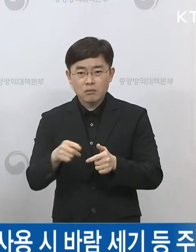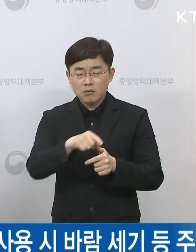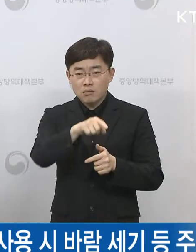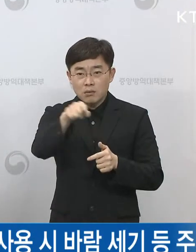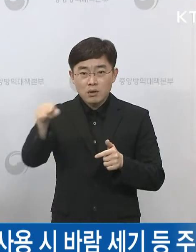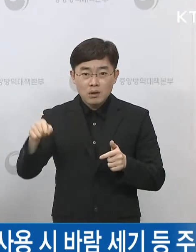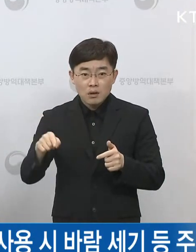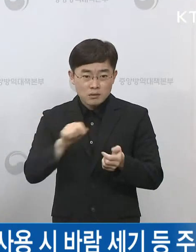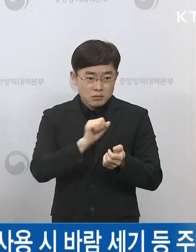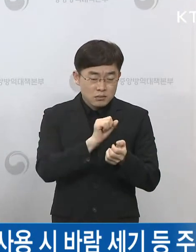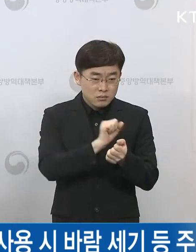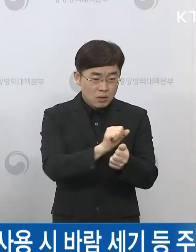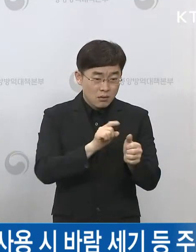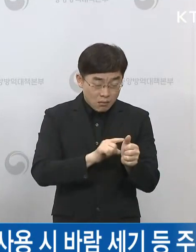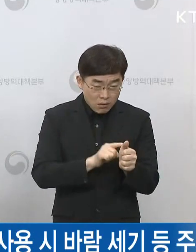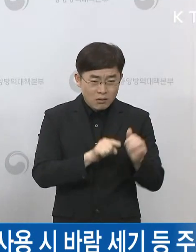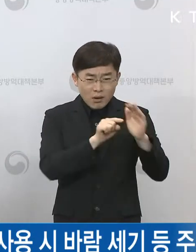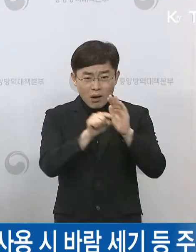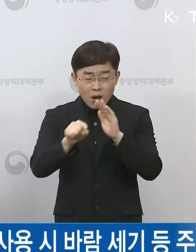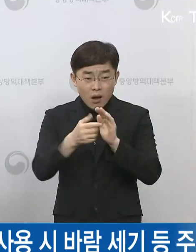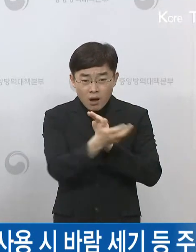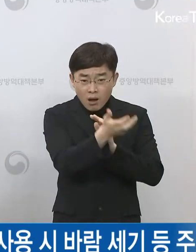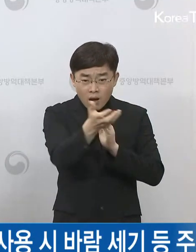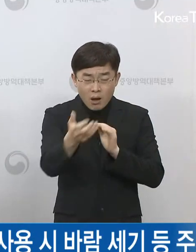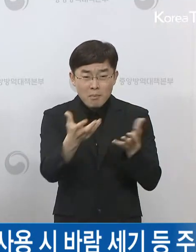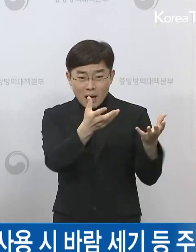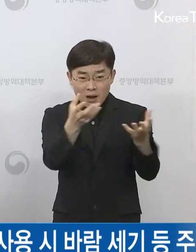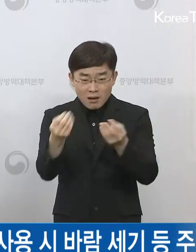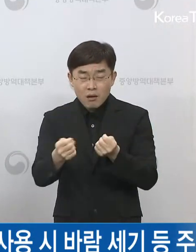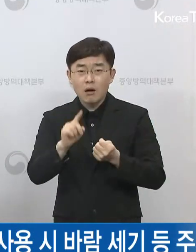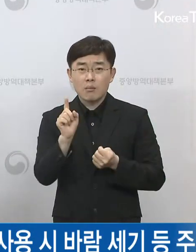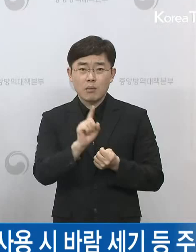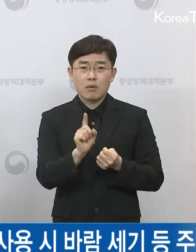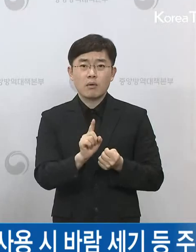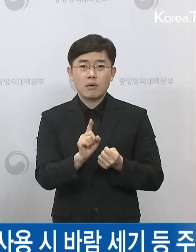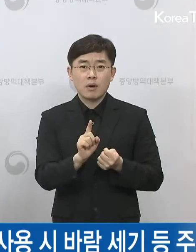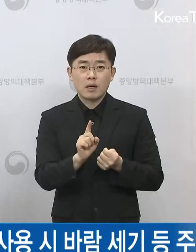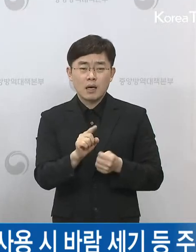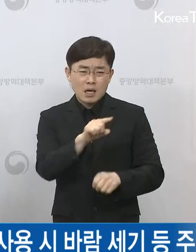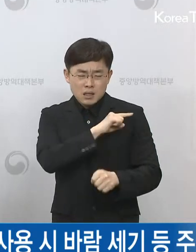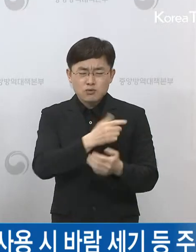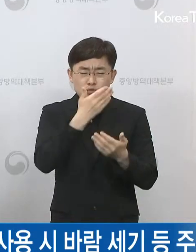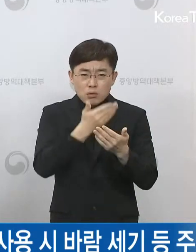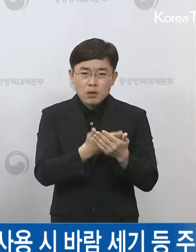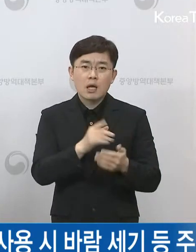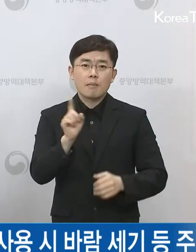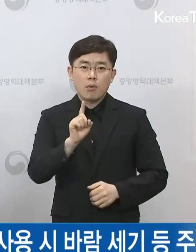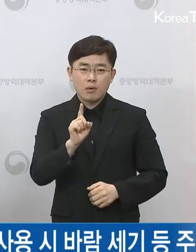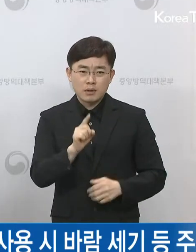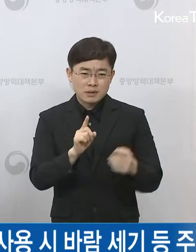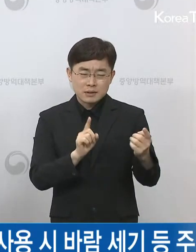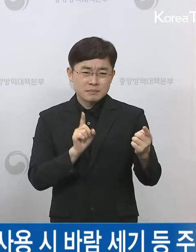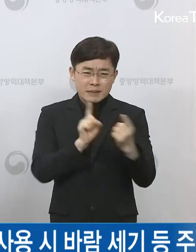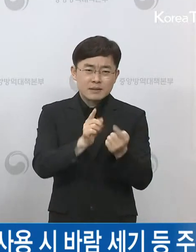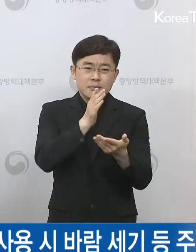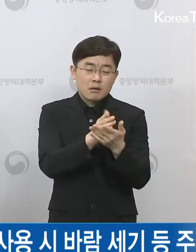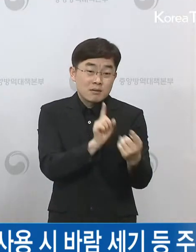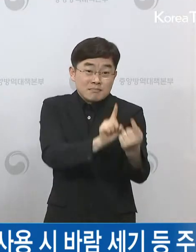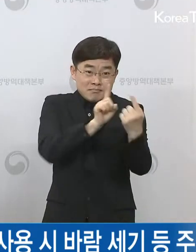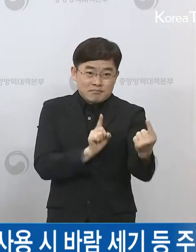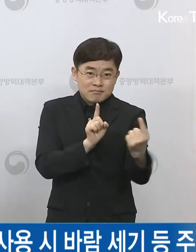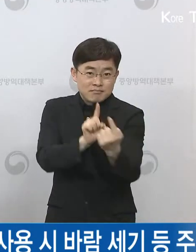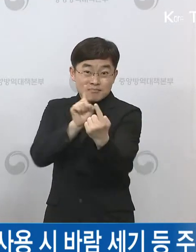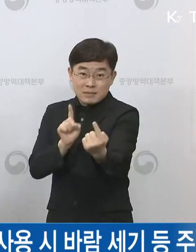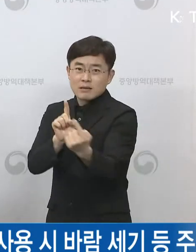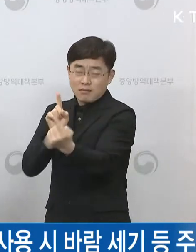될 경우에는 결국은 어느 정도 일정 부분 거리 두기를 강화하거나 하는 그런 조치를 강화할